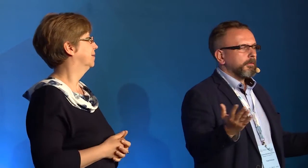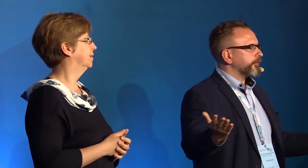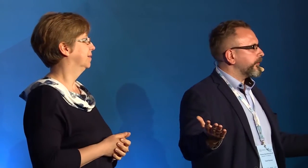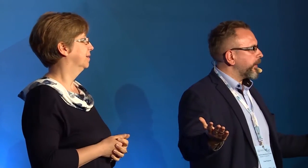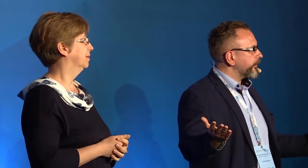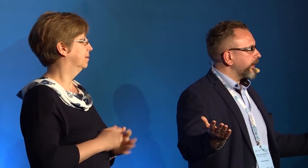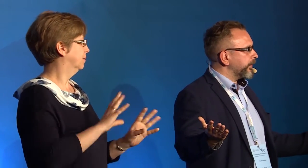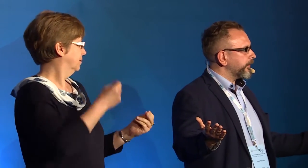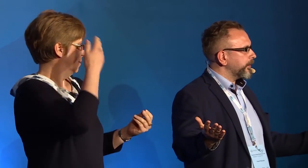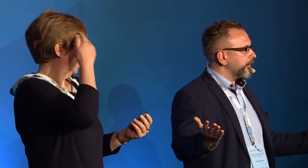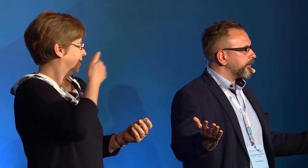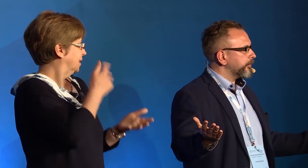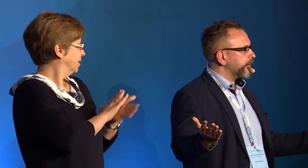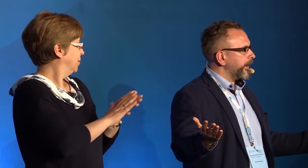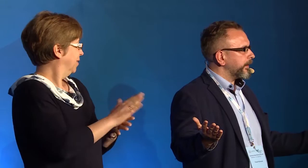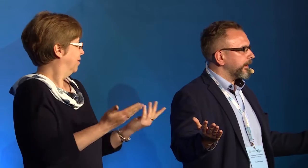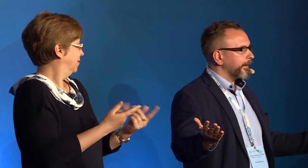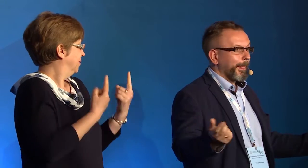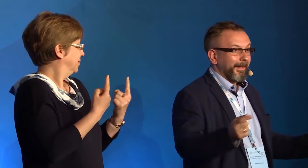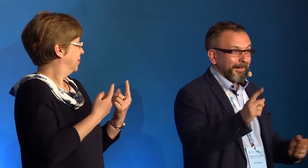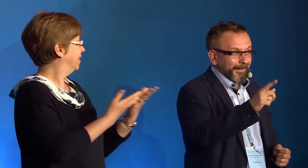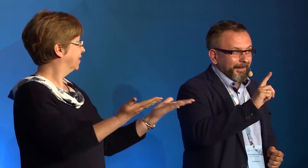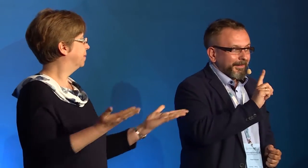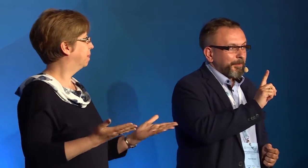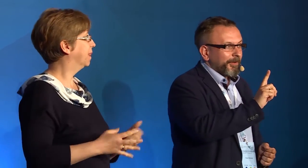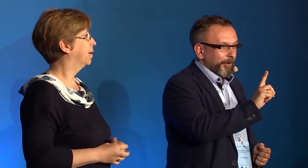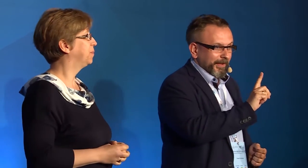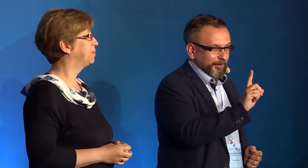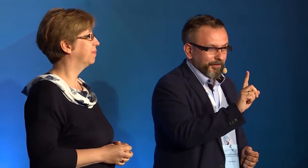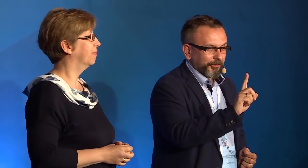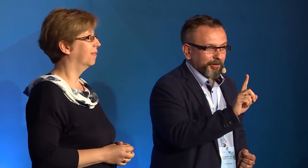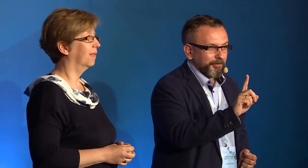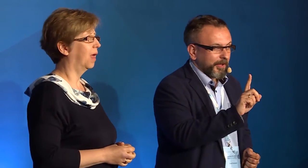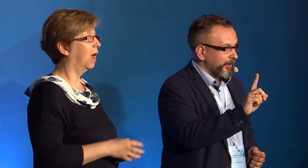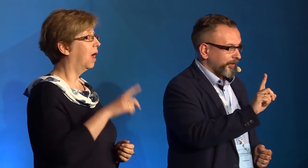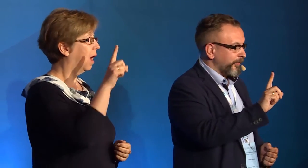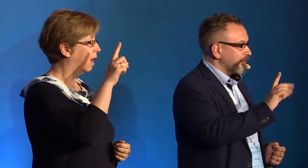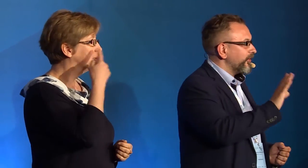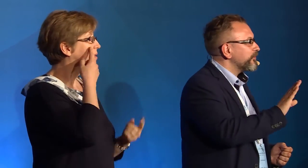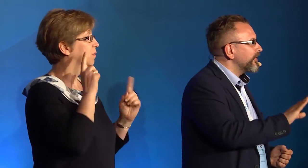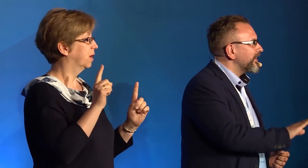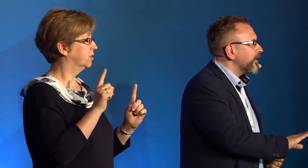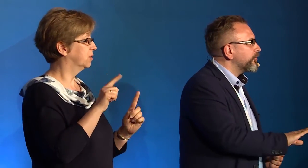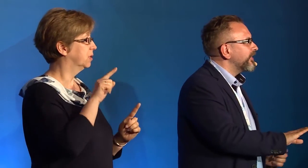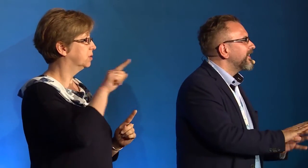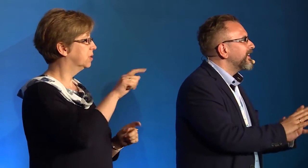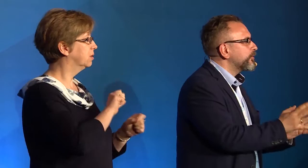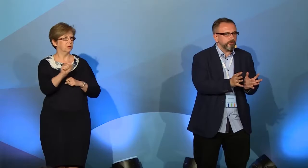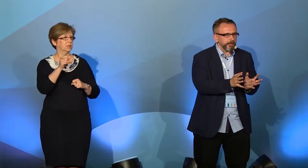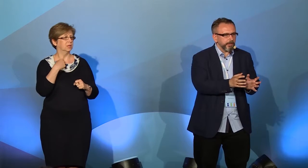Wszyscy Państwo znają język migowy. Przepięknie. Niech Państwo jednak zauważą, że to jest możliwe tylko przy niektórych